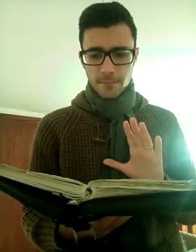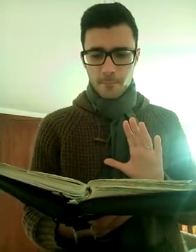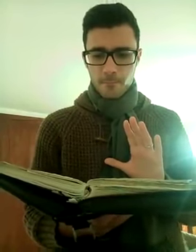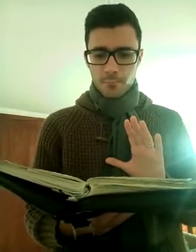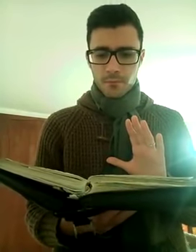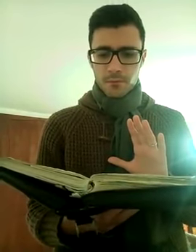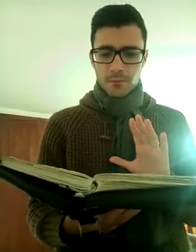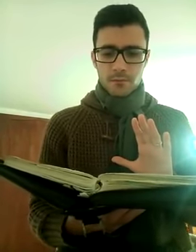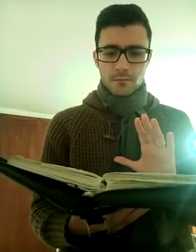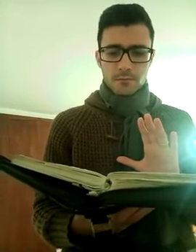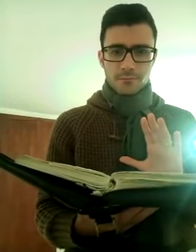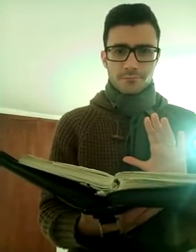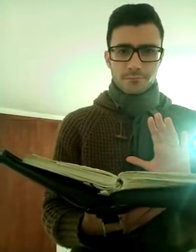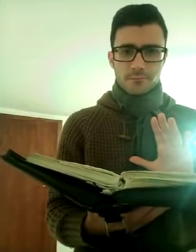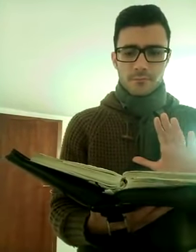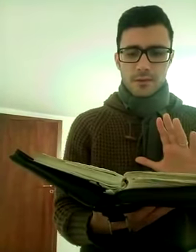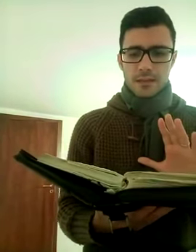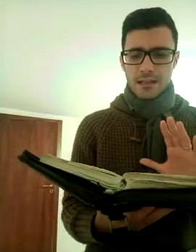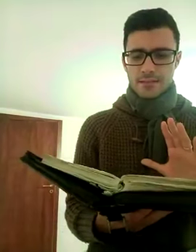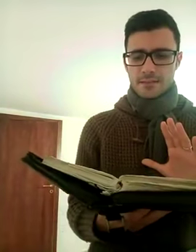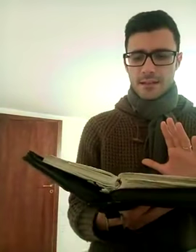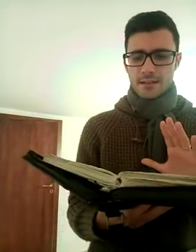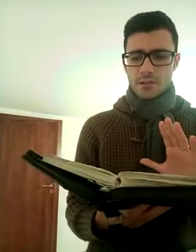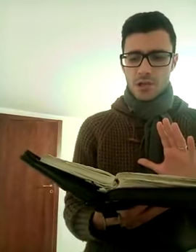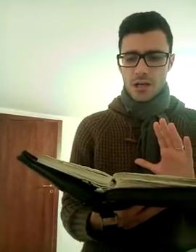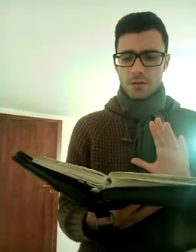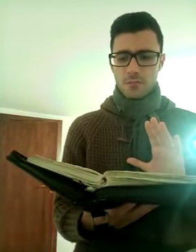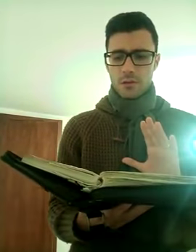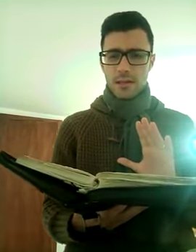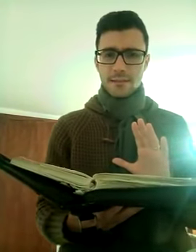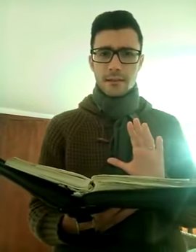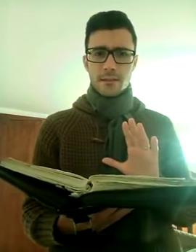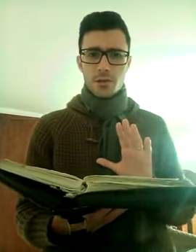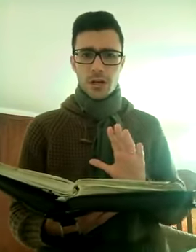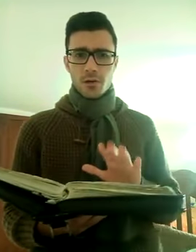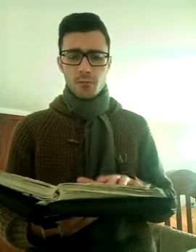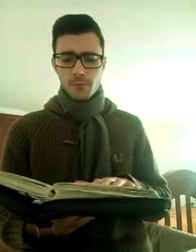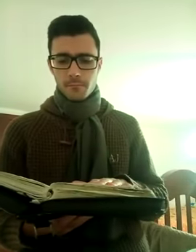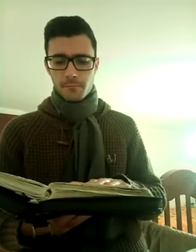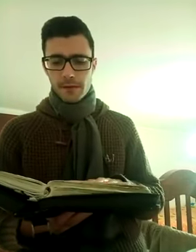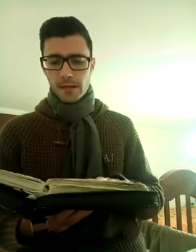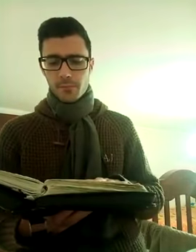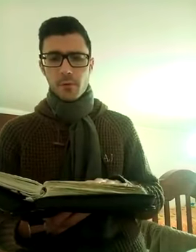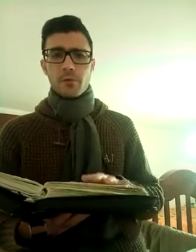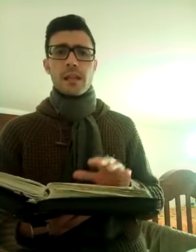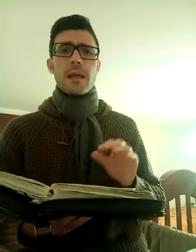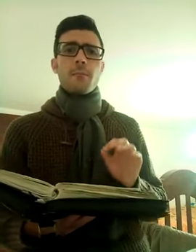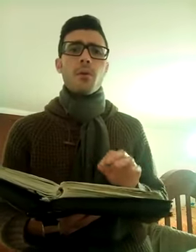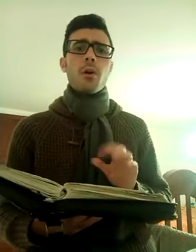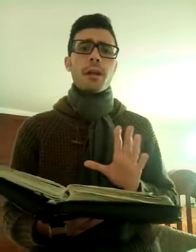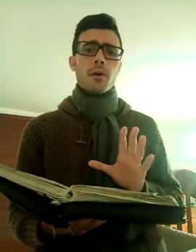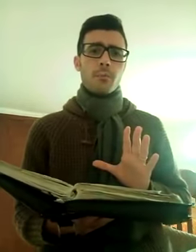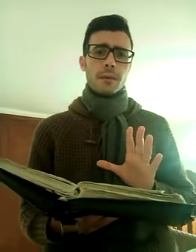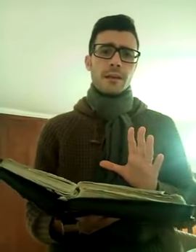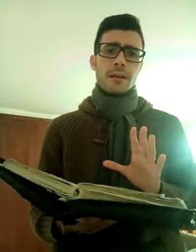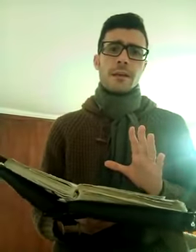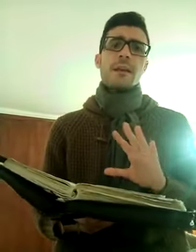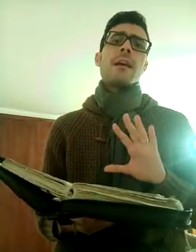le lettere di Giacomo, la lettera di Giacomo parla proprio delle buone opere che